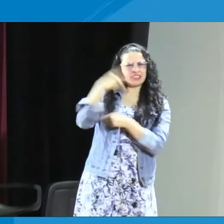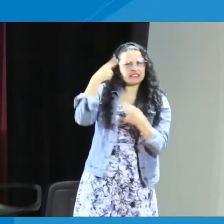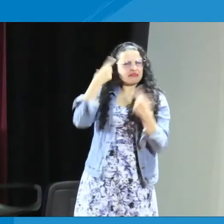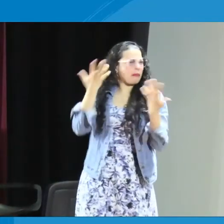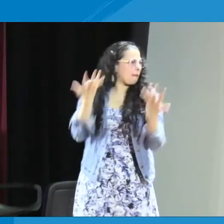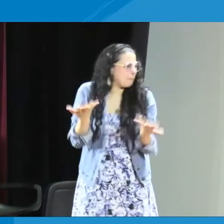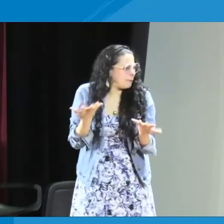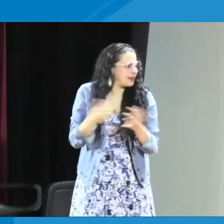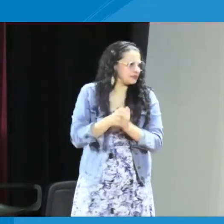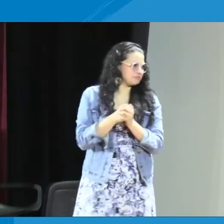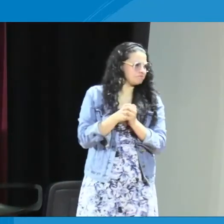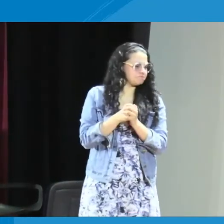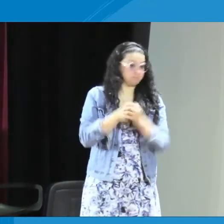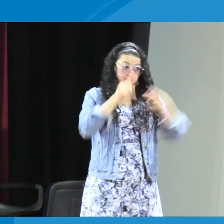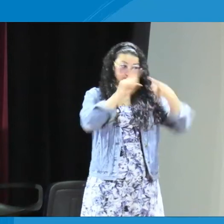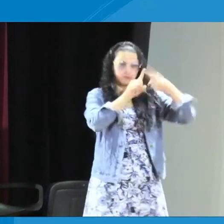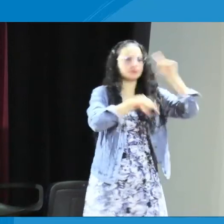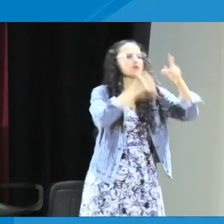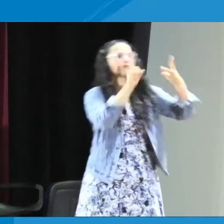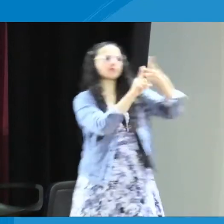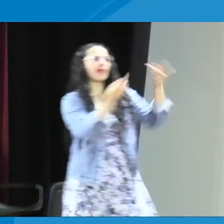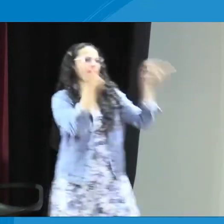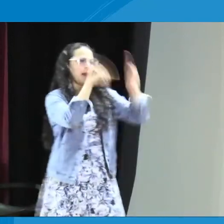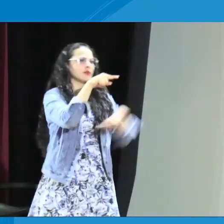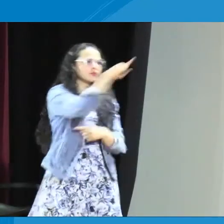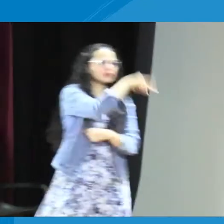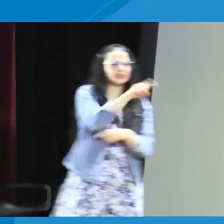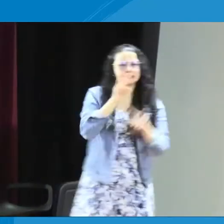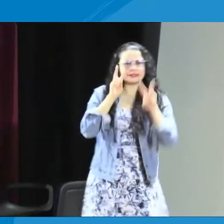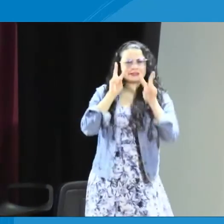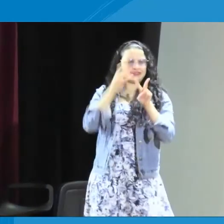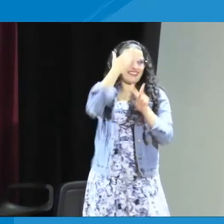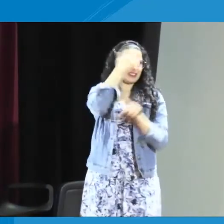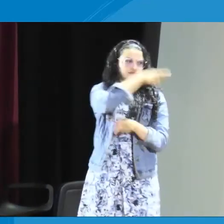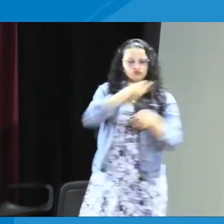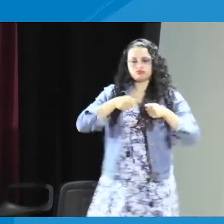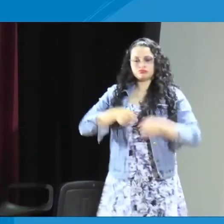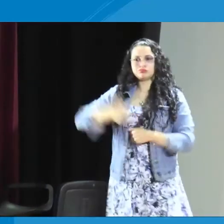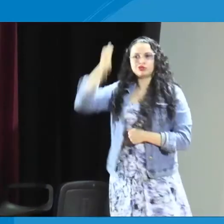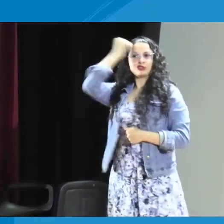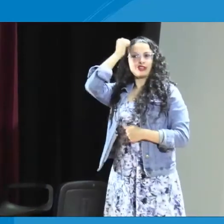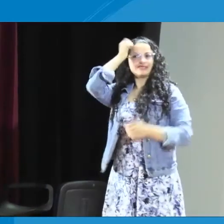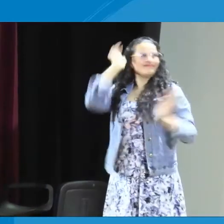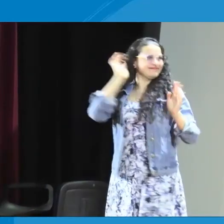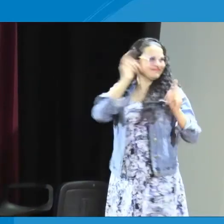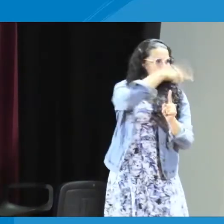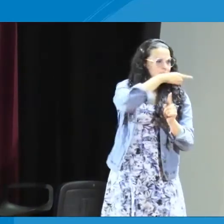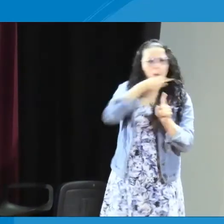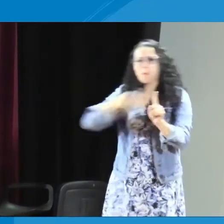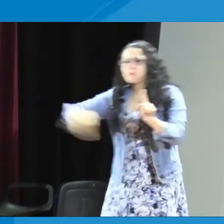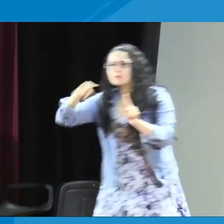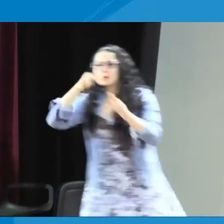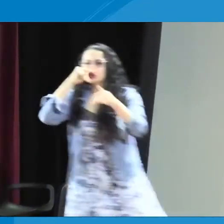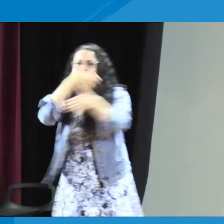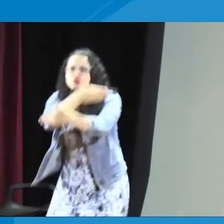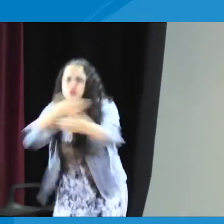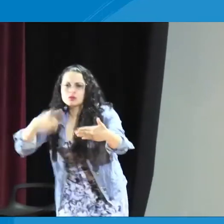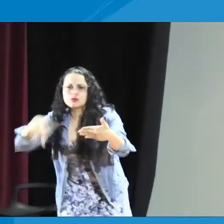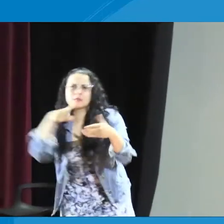Ustedes, desde sus labores, ¿cómo ven esto? Esta es la primera pregunta. Y la segunda, ustedes con el rol de